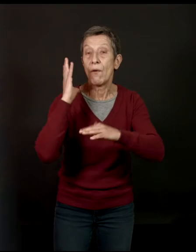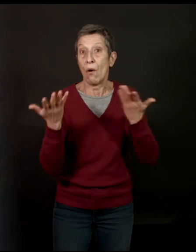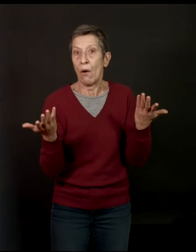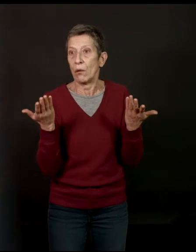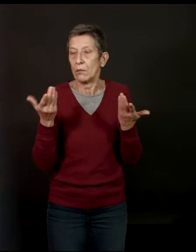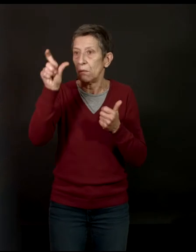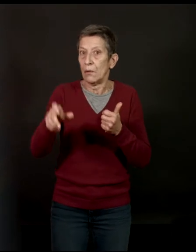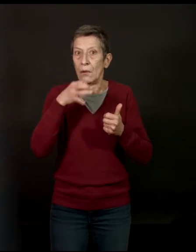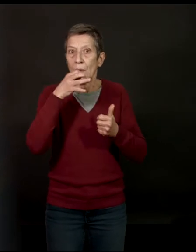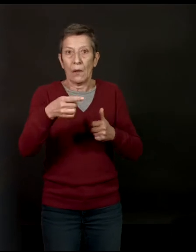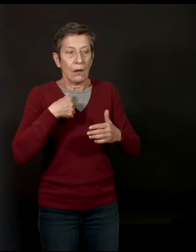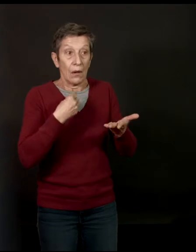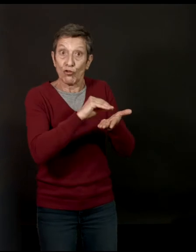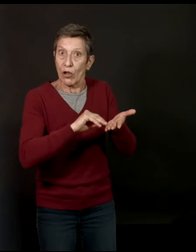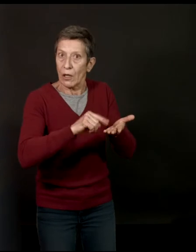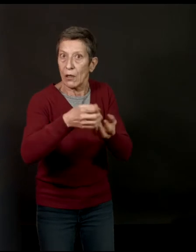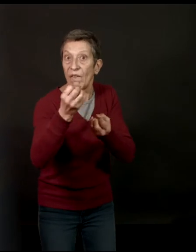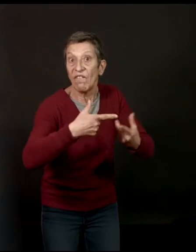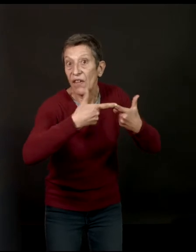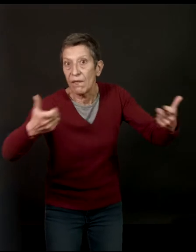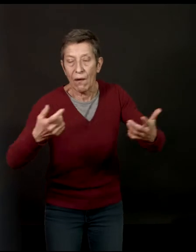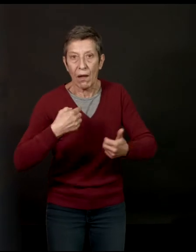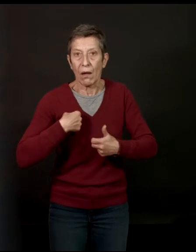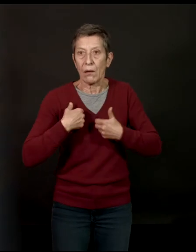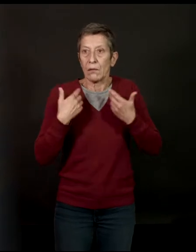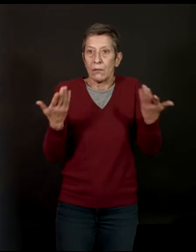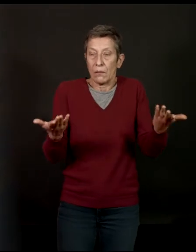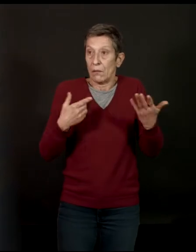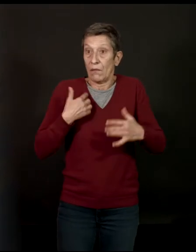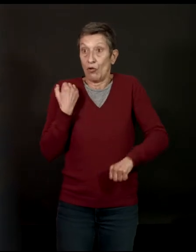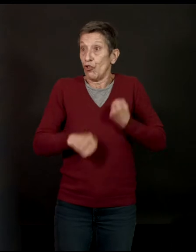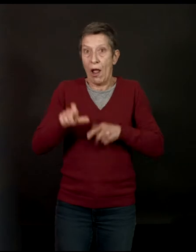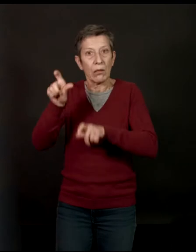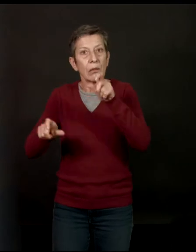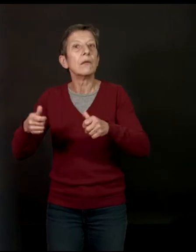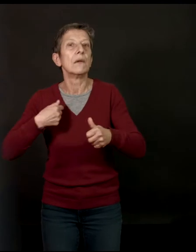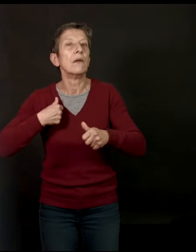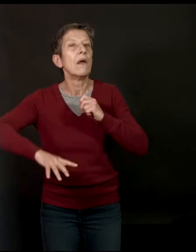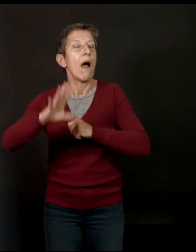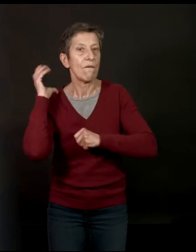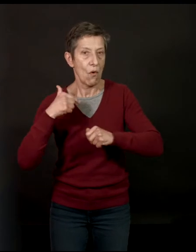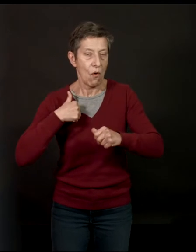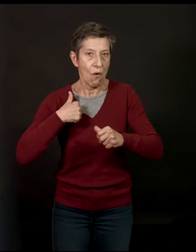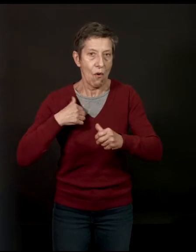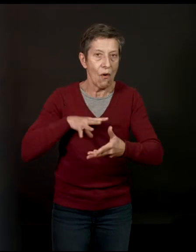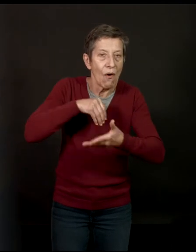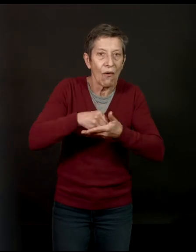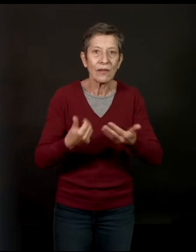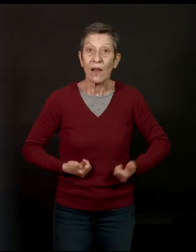divers », ça a longtemps été gênant. C'est-à moi,'ai commencé à être journaliste, en tout cas à écrire, à être reporter, dans le service d'information générale à